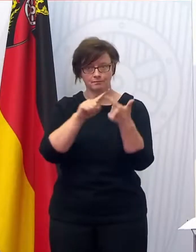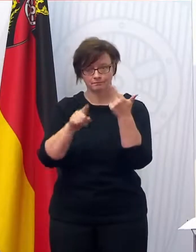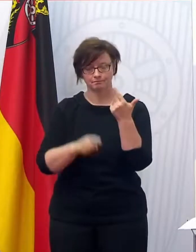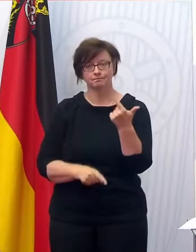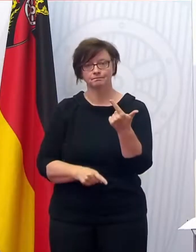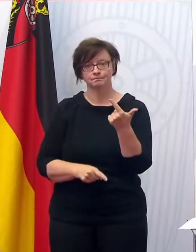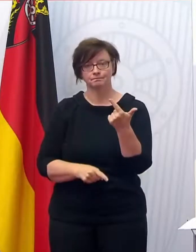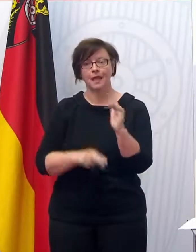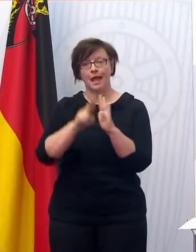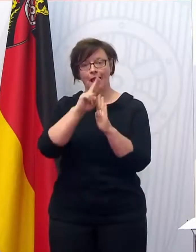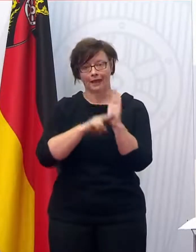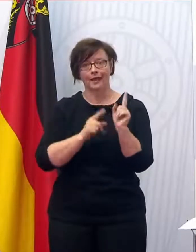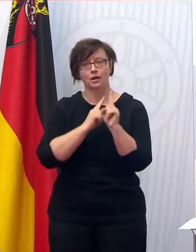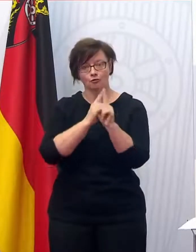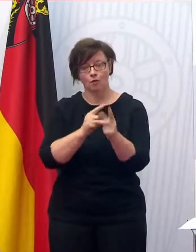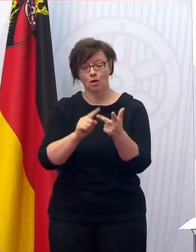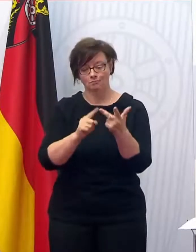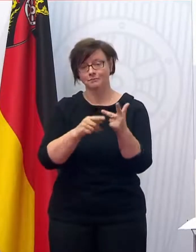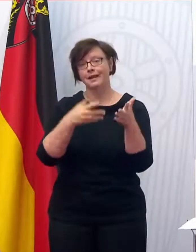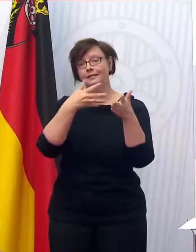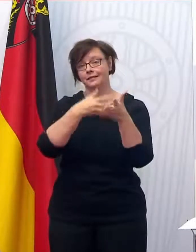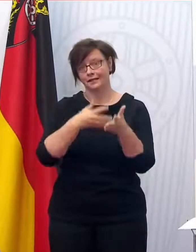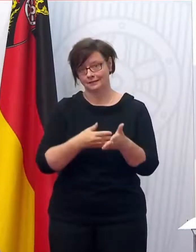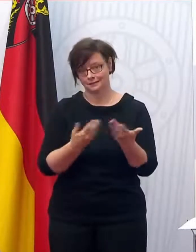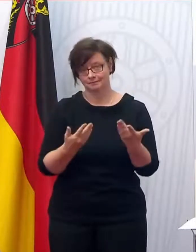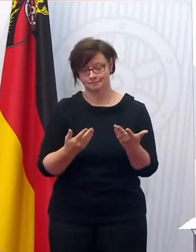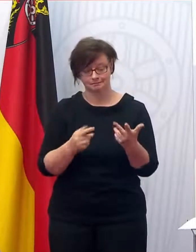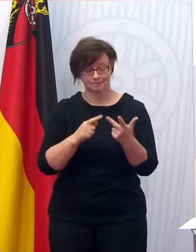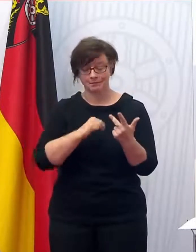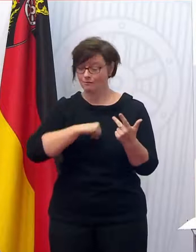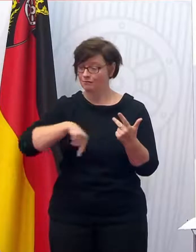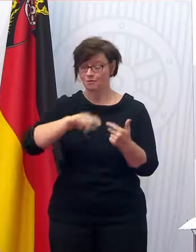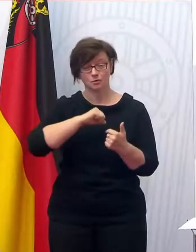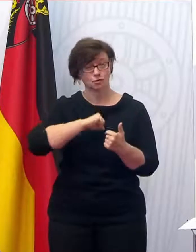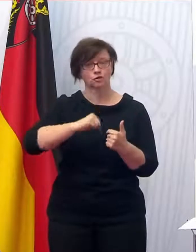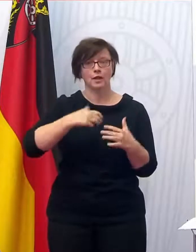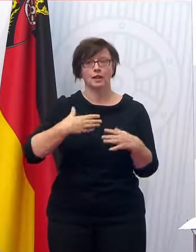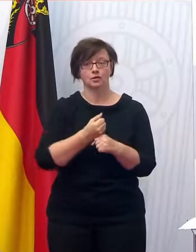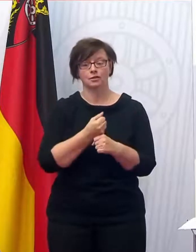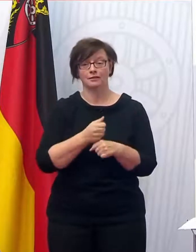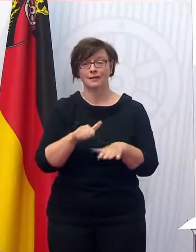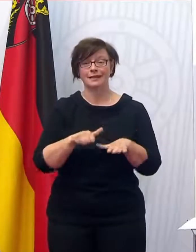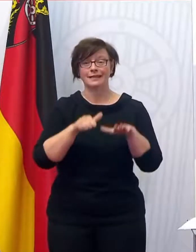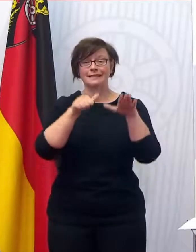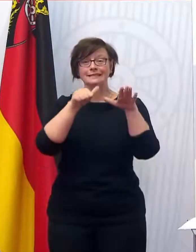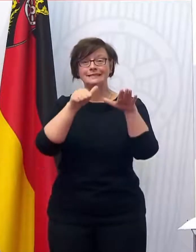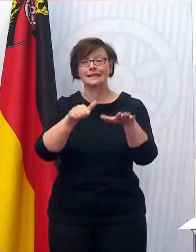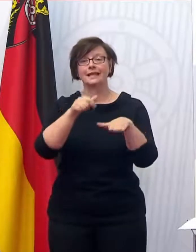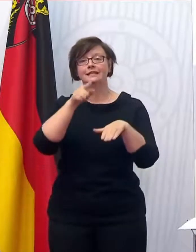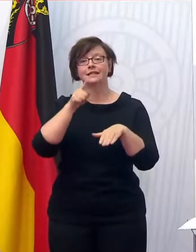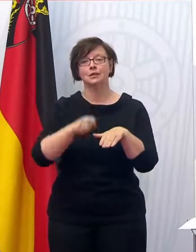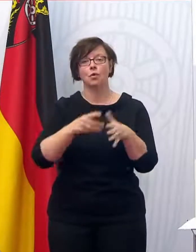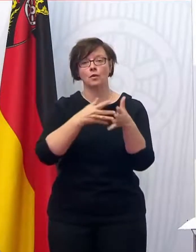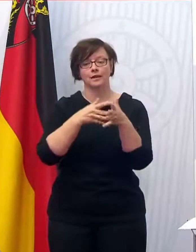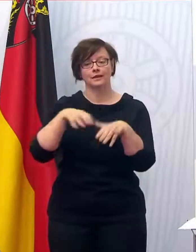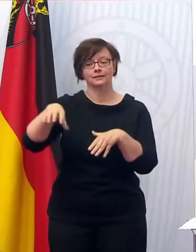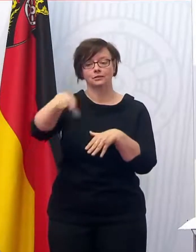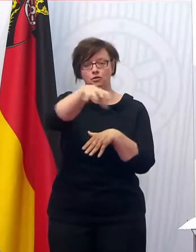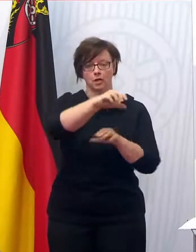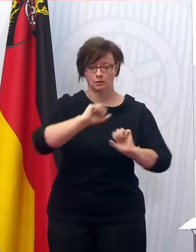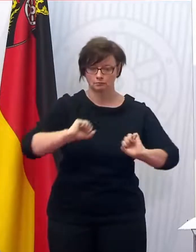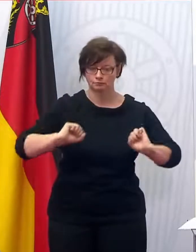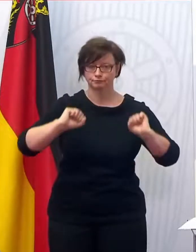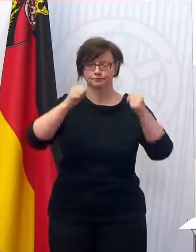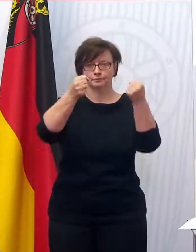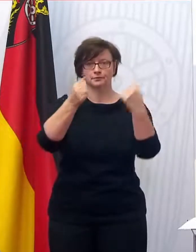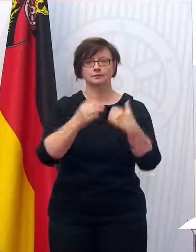das ist Einhalten der Regeln, aber es ist auch das Testen. Und wir haben es in kürzester Zeit geschafft, 1600 Teststellen in Rheinland-Pfalz zu etablieren. Damit